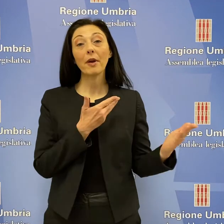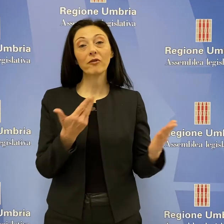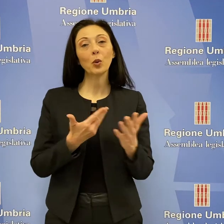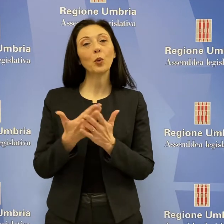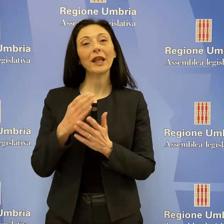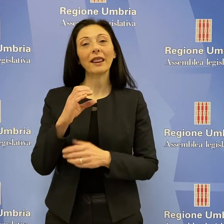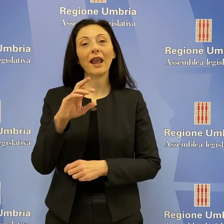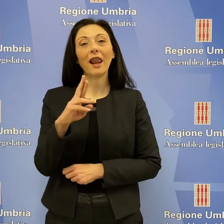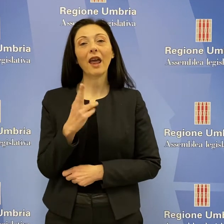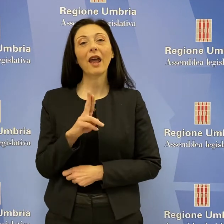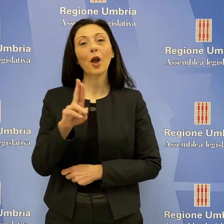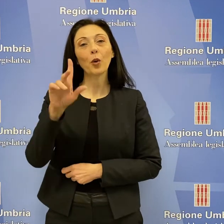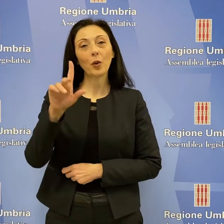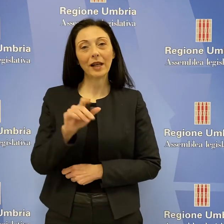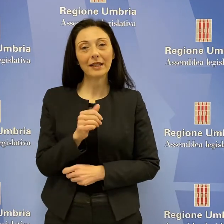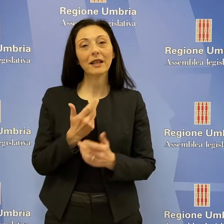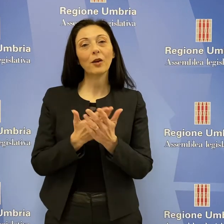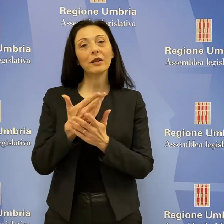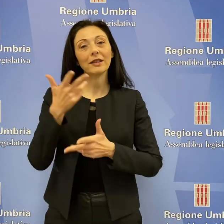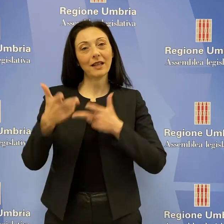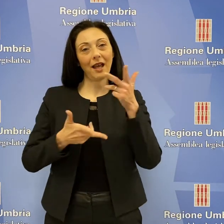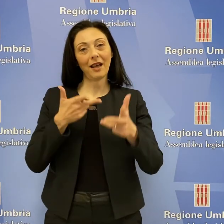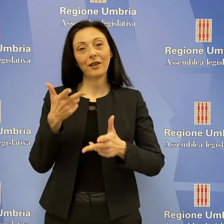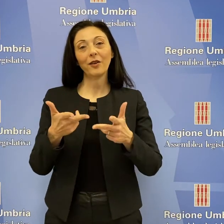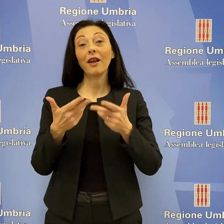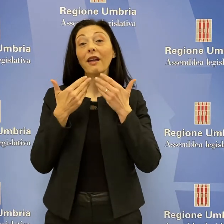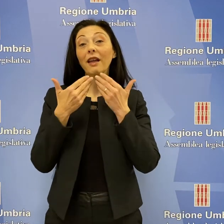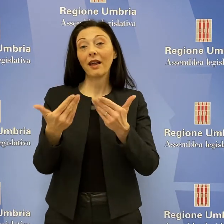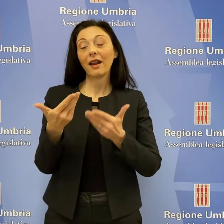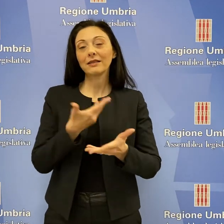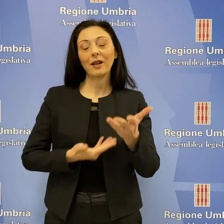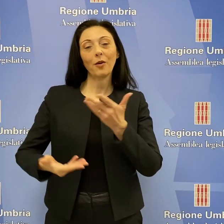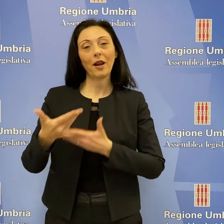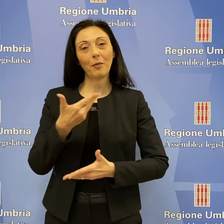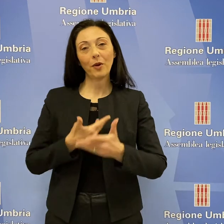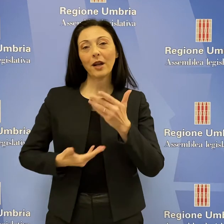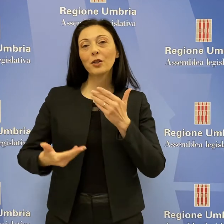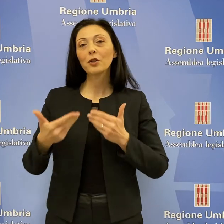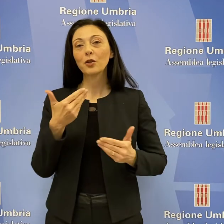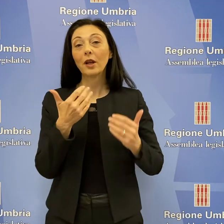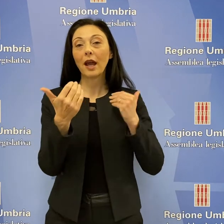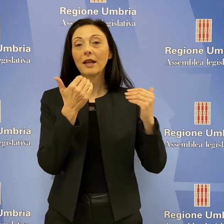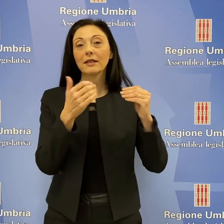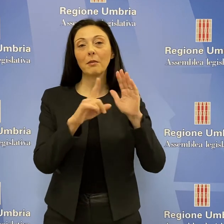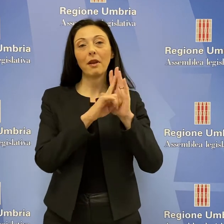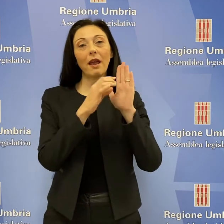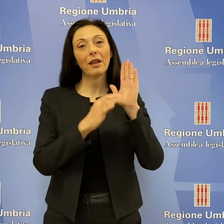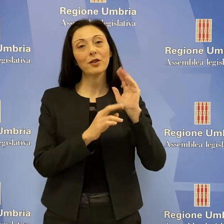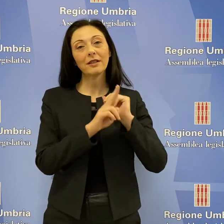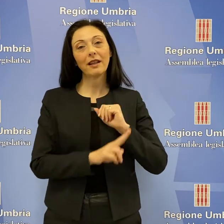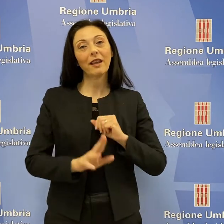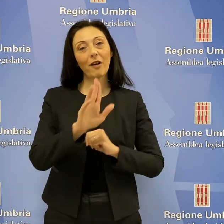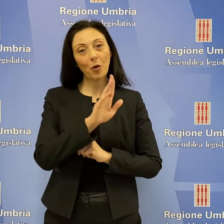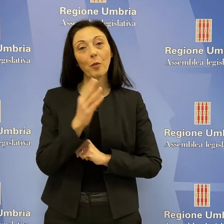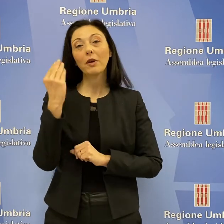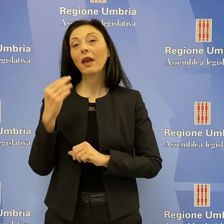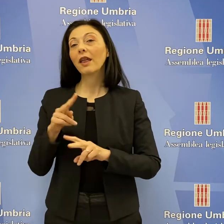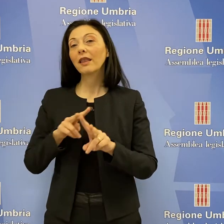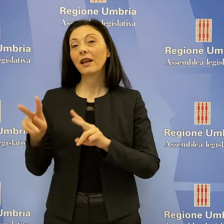Benvenuti a Telecrullis, il notiziario nella lingua dei segni, frutto della collaborazione tra l'Assemblea Legislativa dell'Umbria